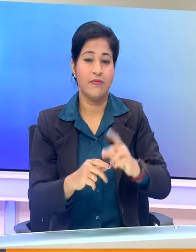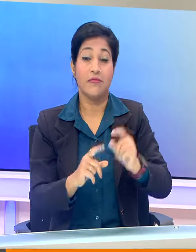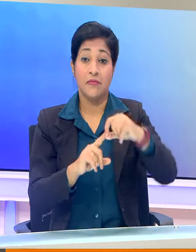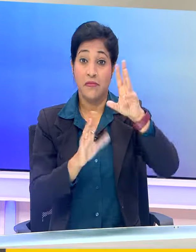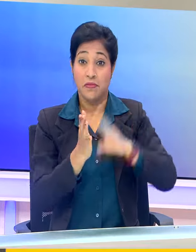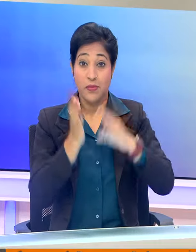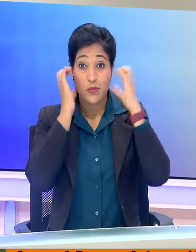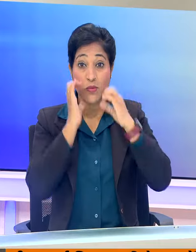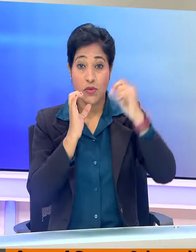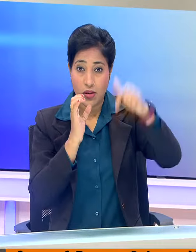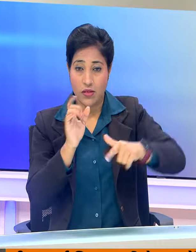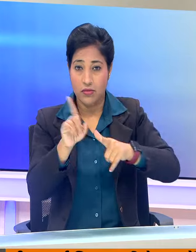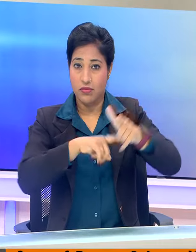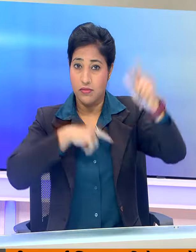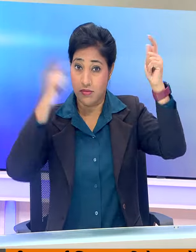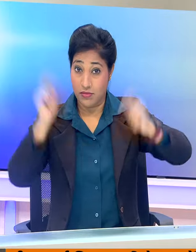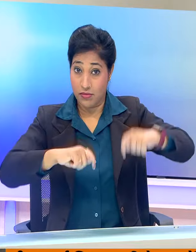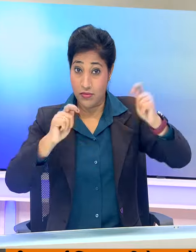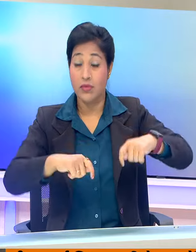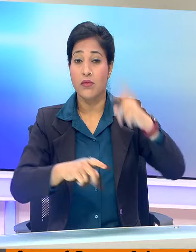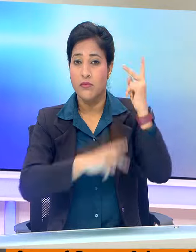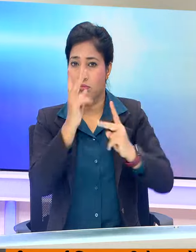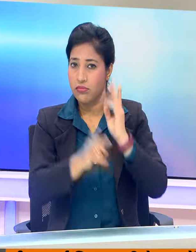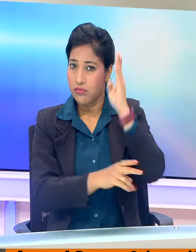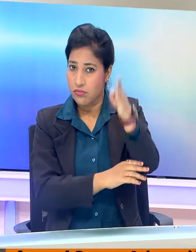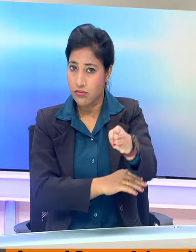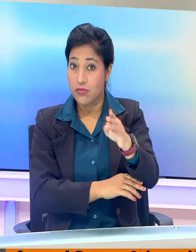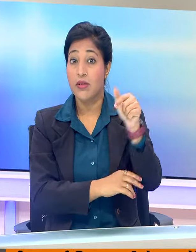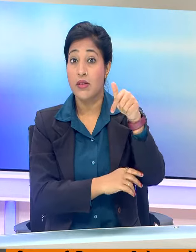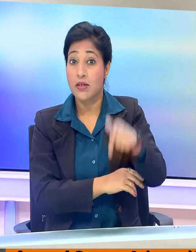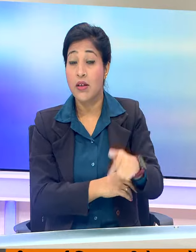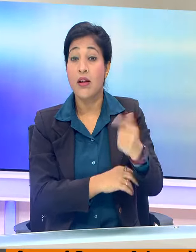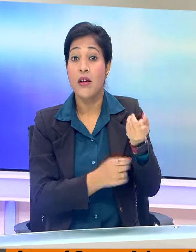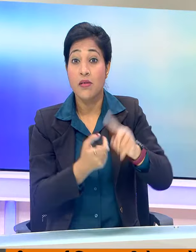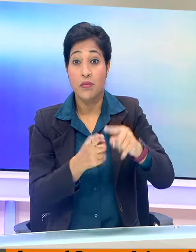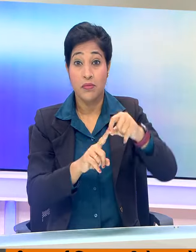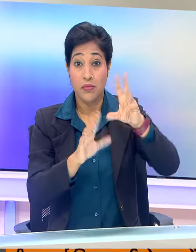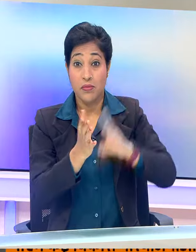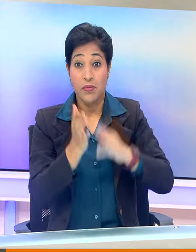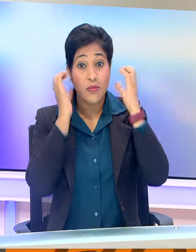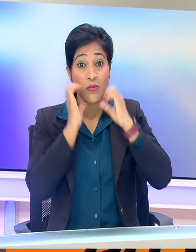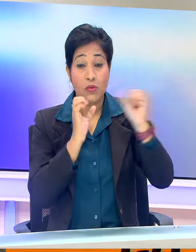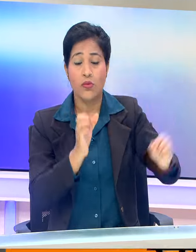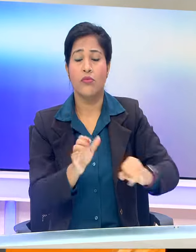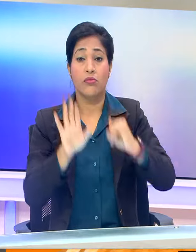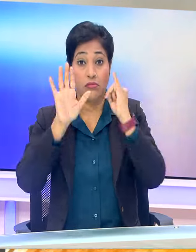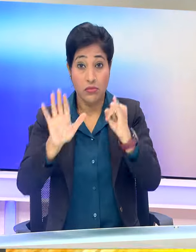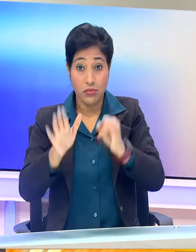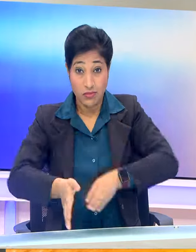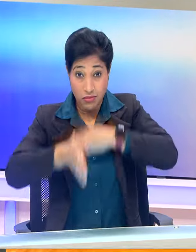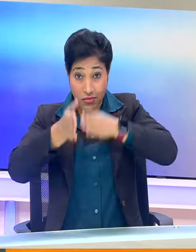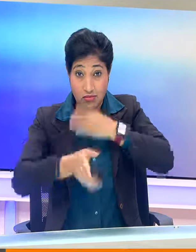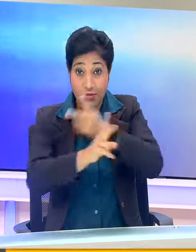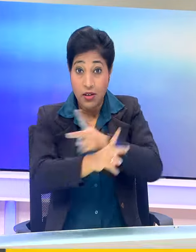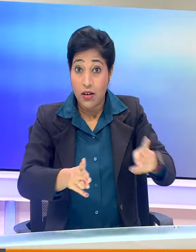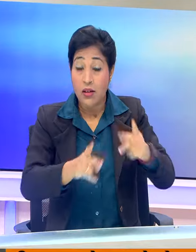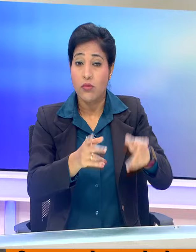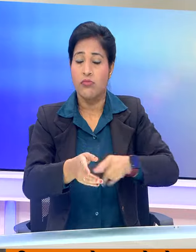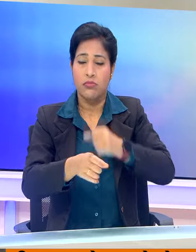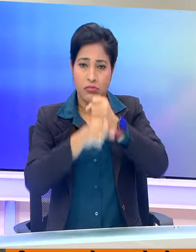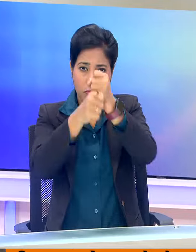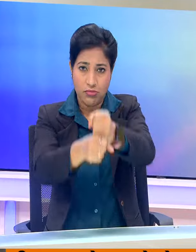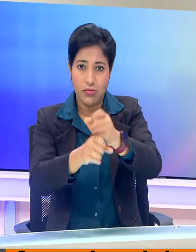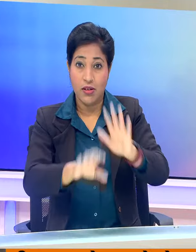प्रिधानमंत्री नरेंदर मोधी आज जार्खण की दौरेपर रहेंगे और इस दोरान प्रिधानमंत्री चै वंदे भारत ट्रेनों की सोगात देंगे